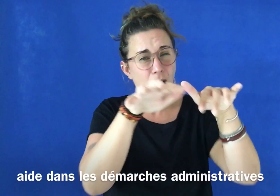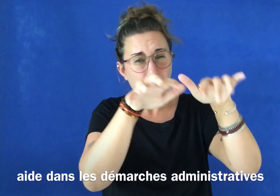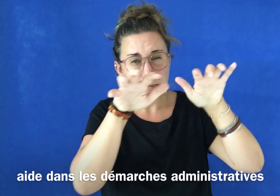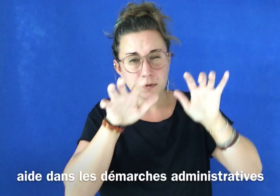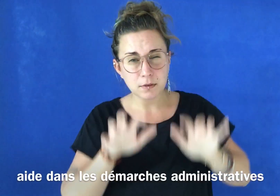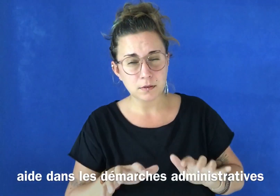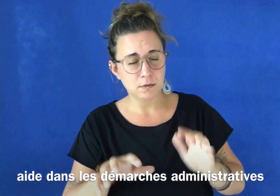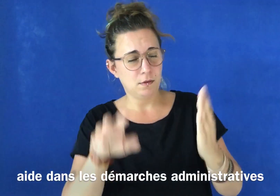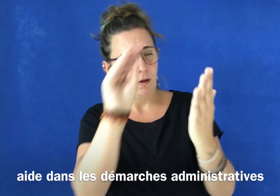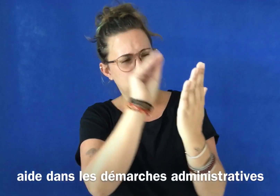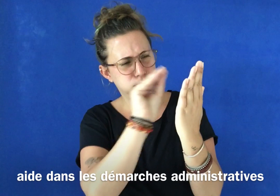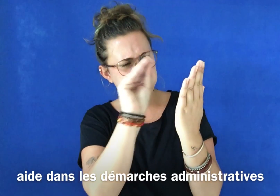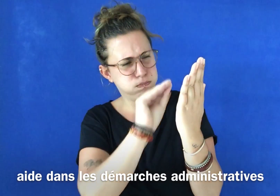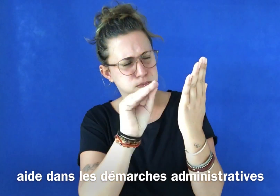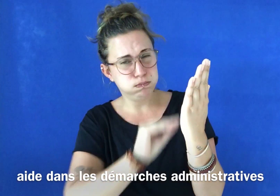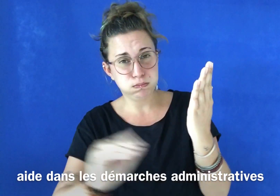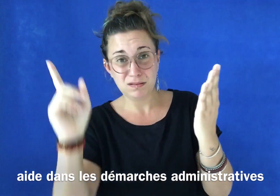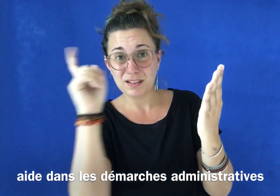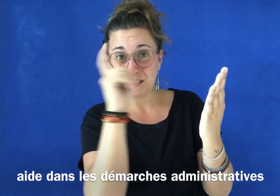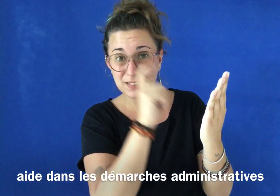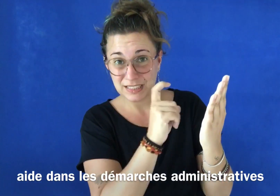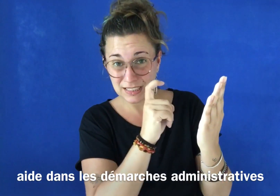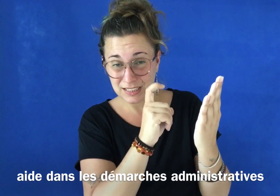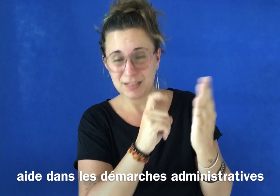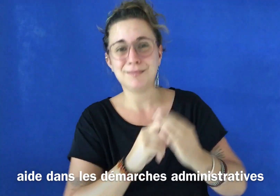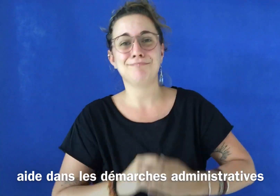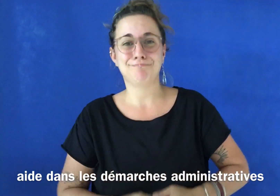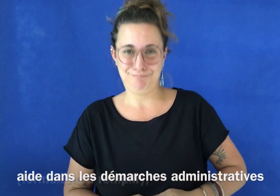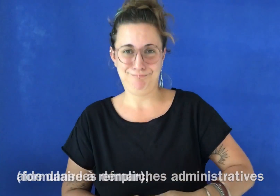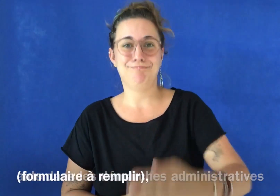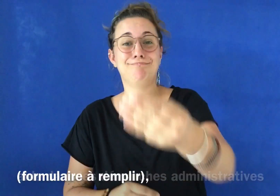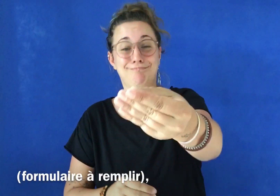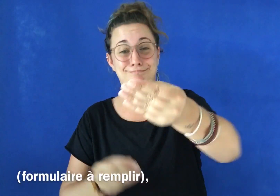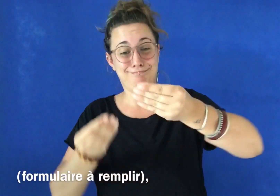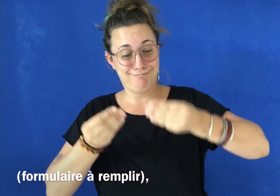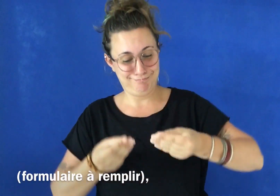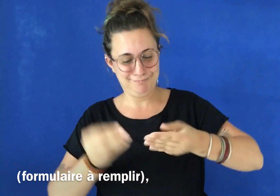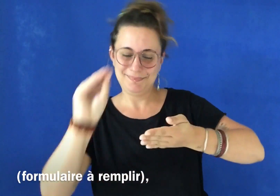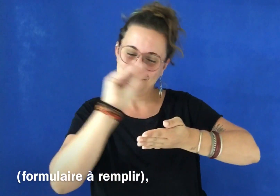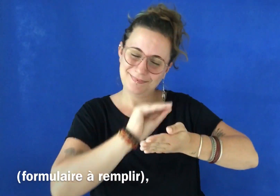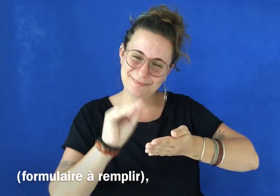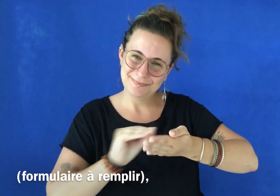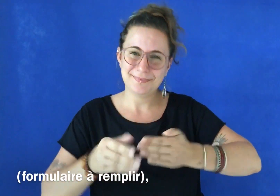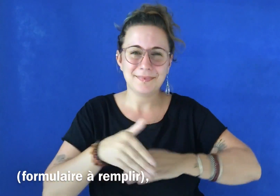Aide dans les démarches administratives Formulaire à remplir